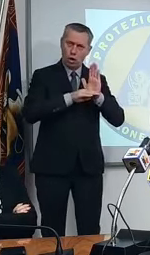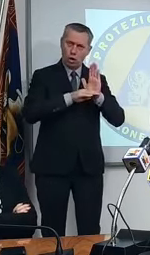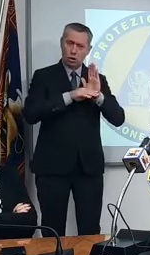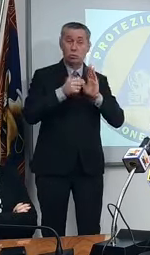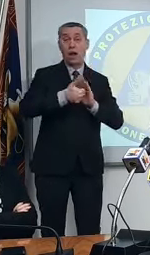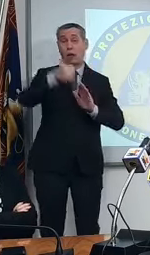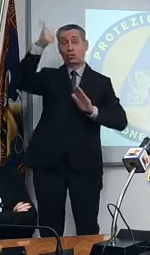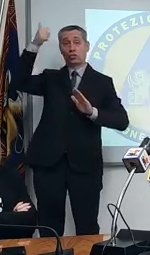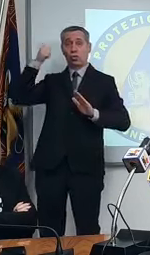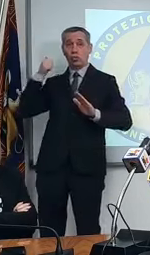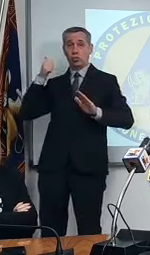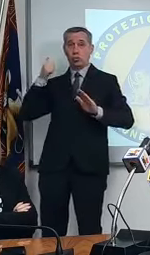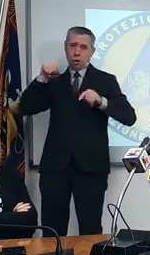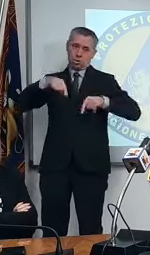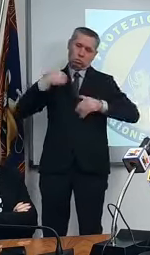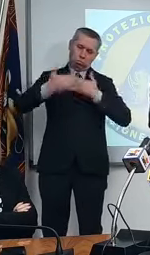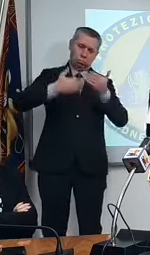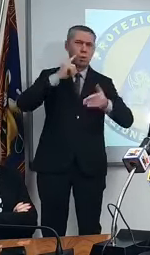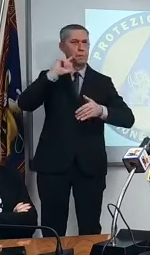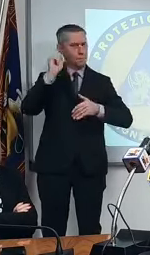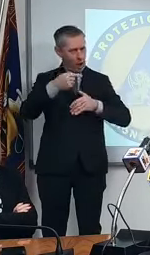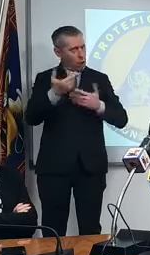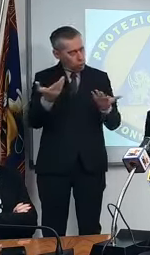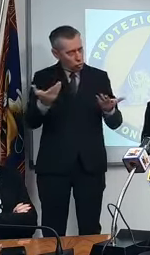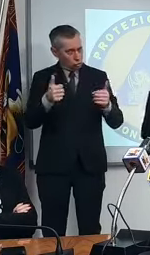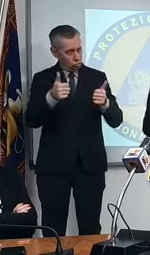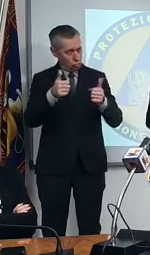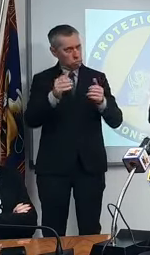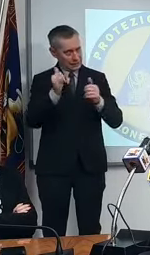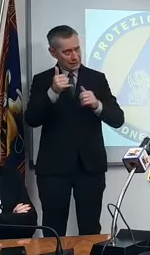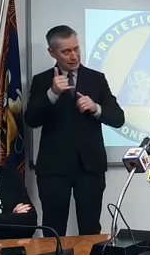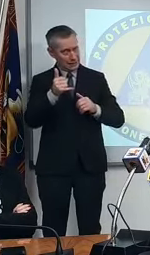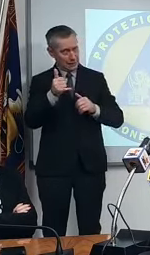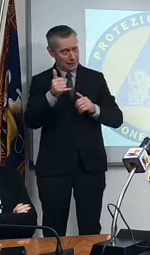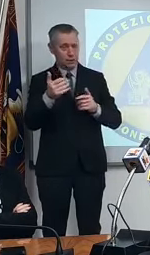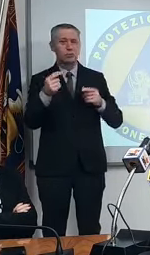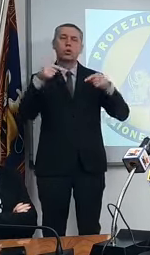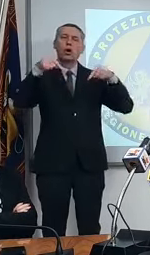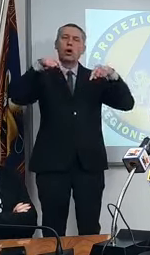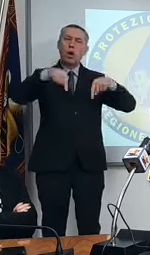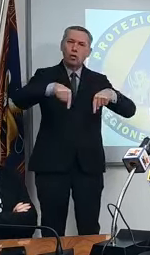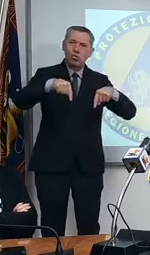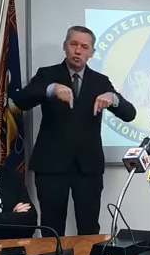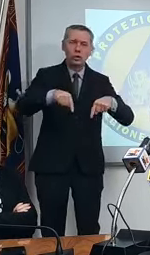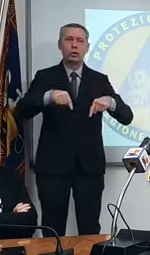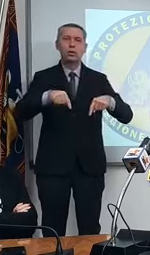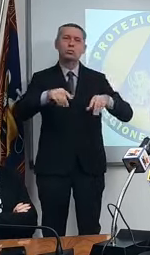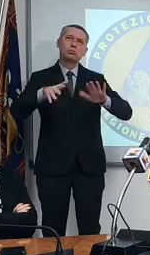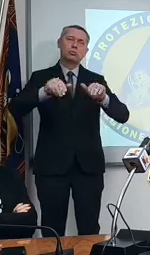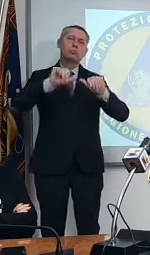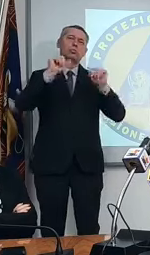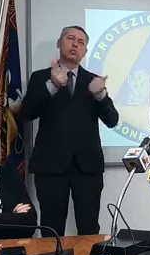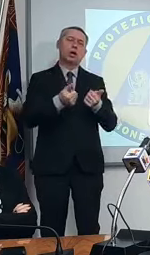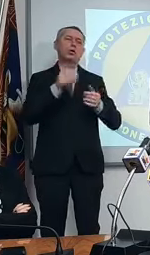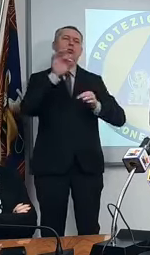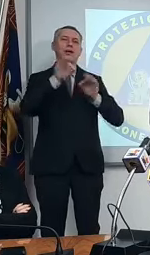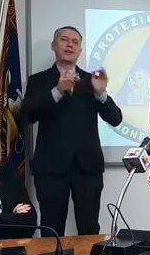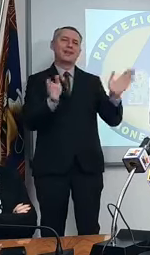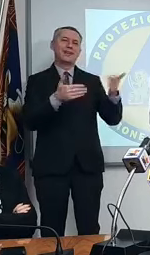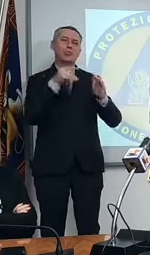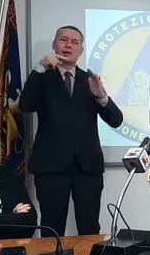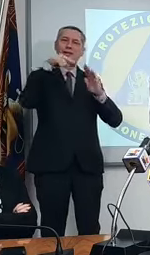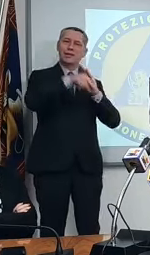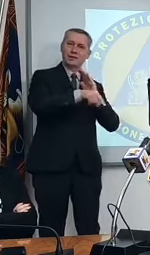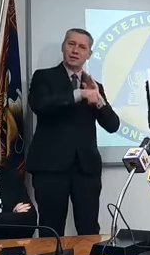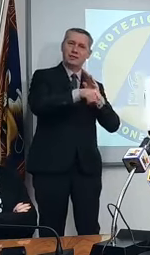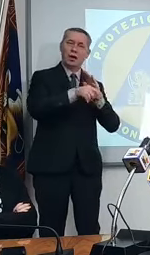dell'anno scorso, siamo comunque oggi con un modello di terapia intensiva che non è più quello di